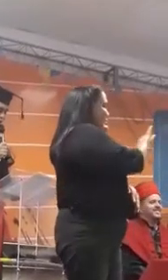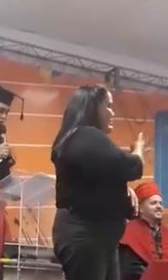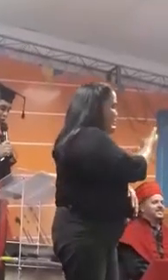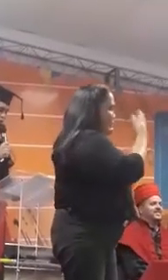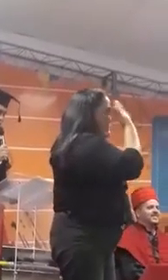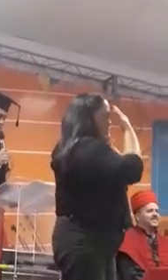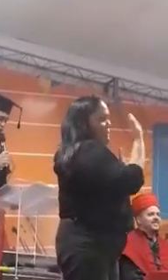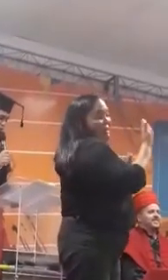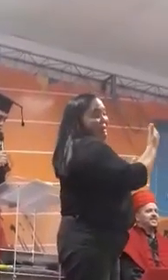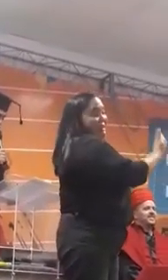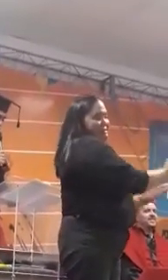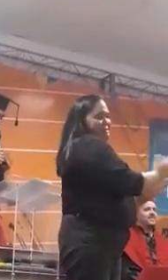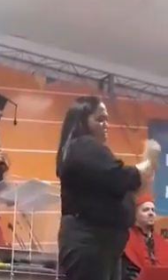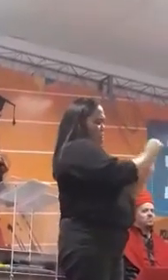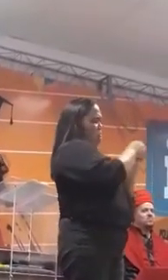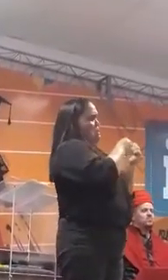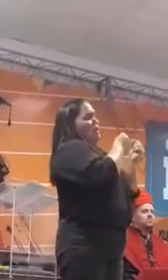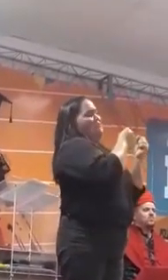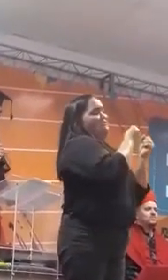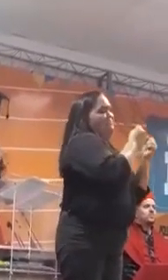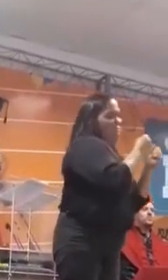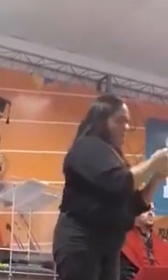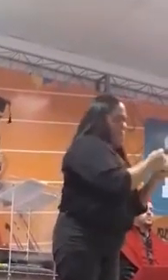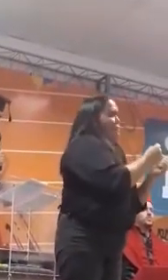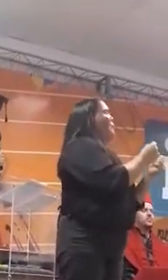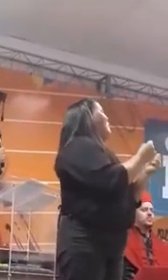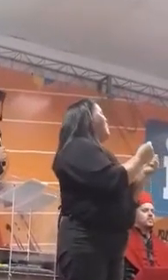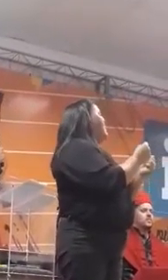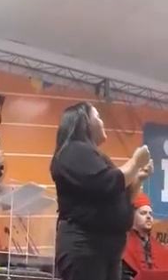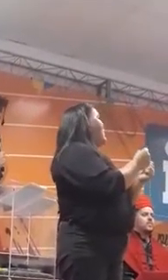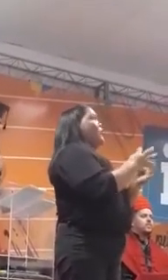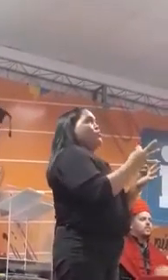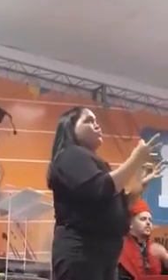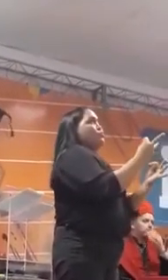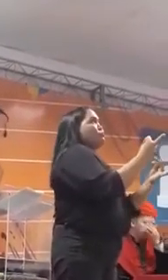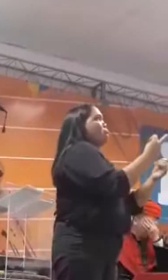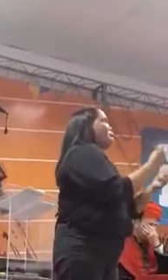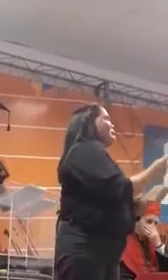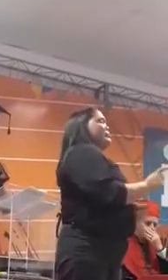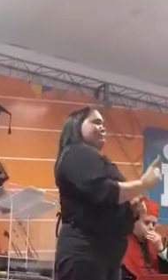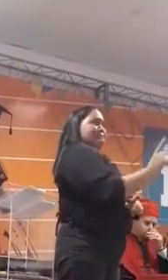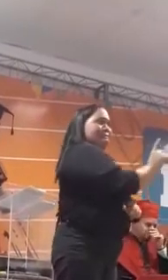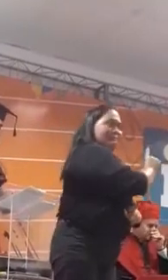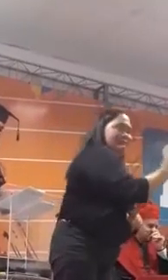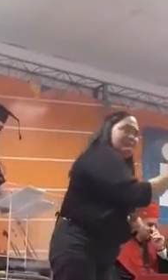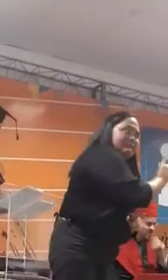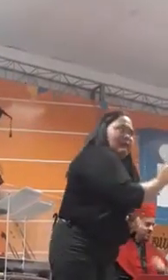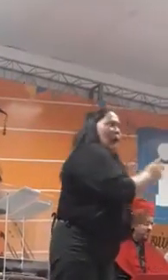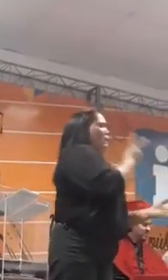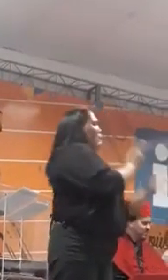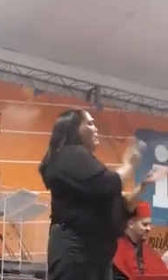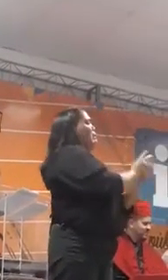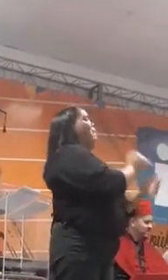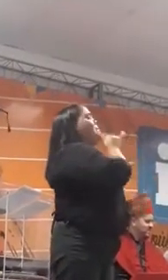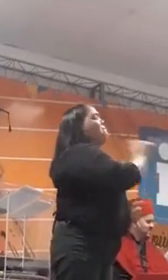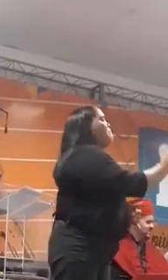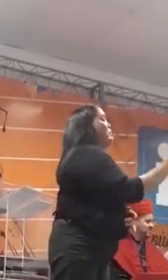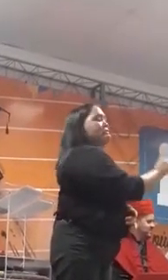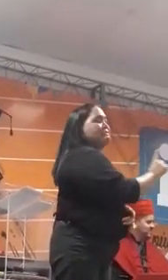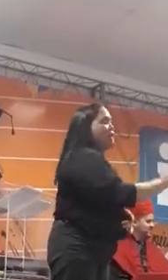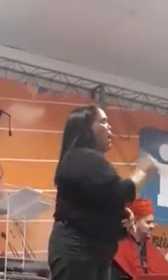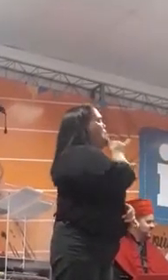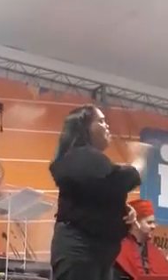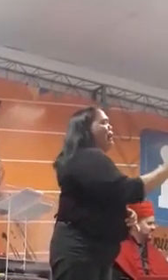vocês por todo o esforço, por toda a determinação e por todos os nãos que nos foram dados nos momentos sérios.